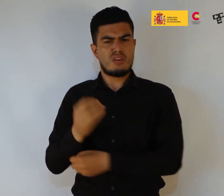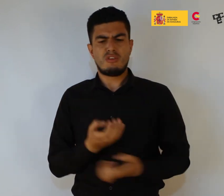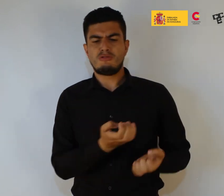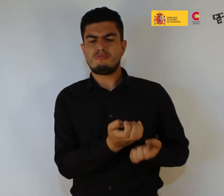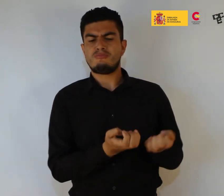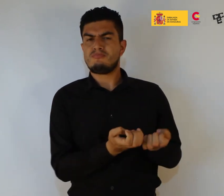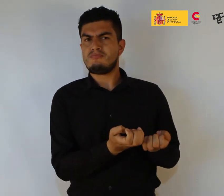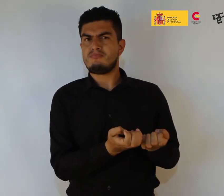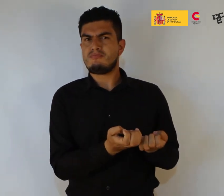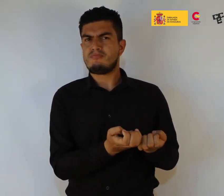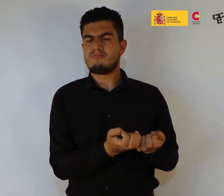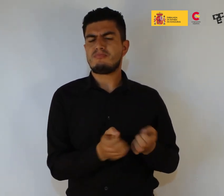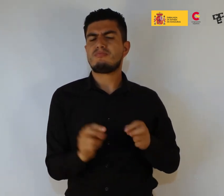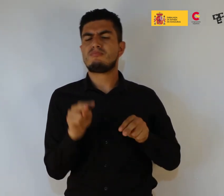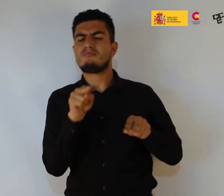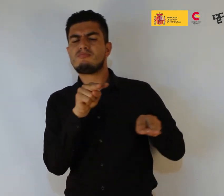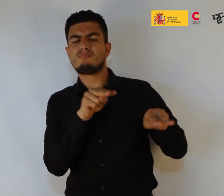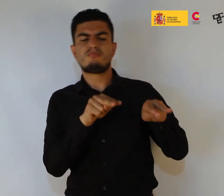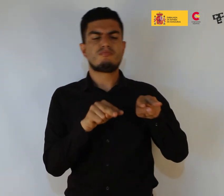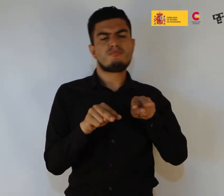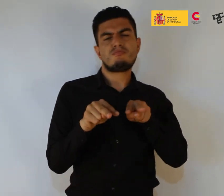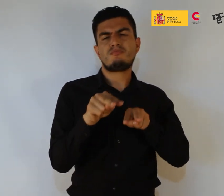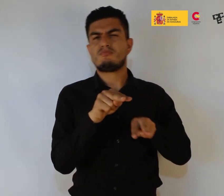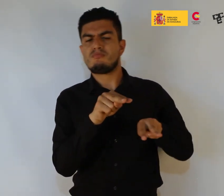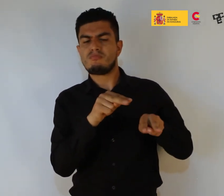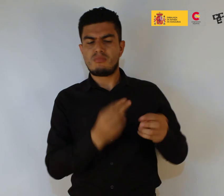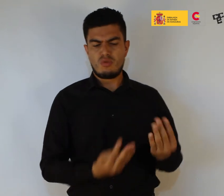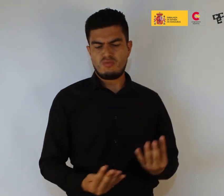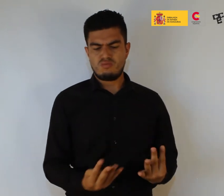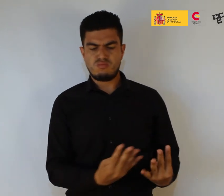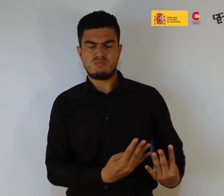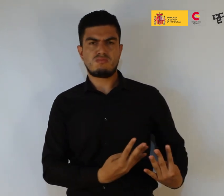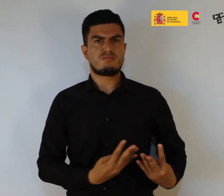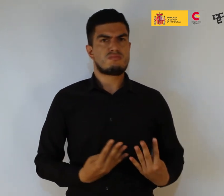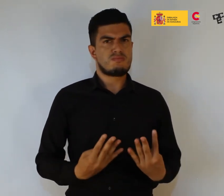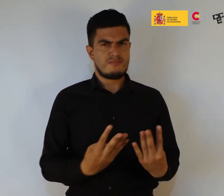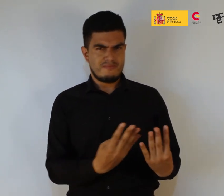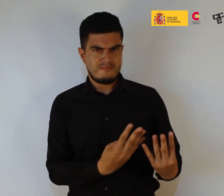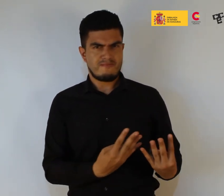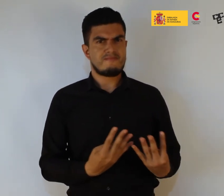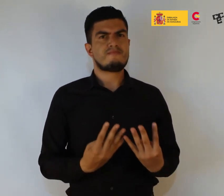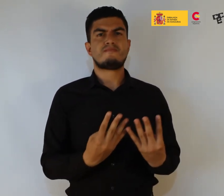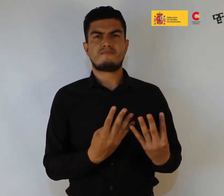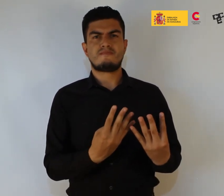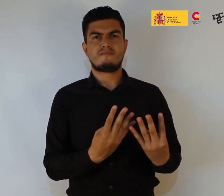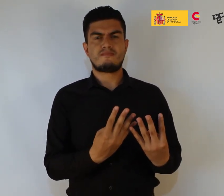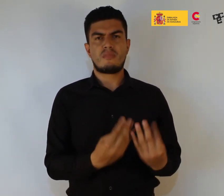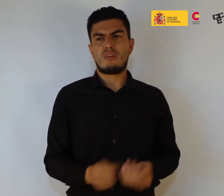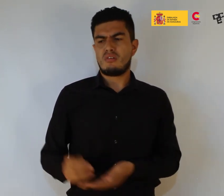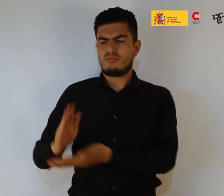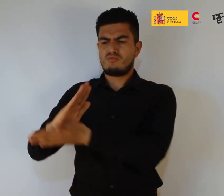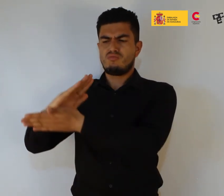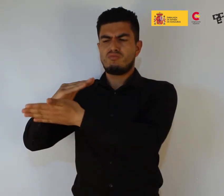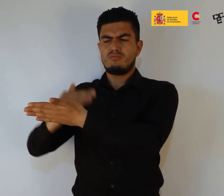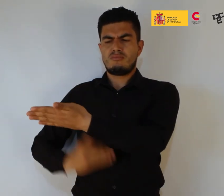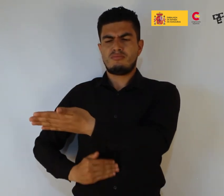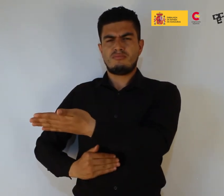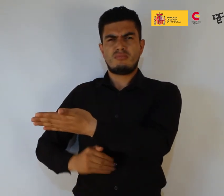para evaluar los efectos de sus emisiones de gases de efecto invernadero. Estos estudios concluyeron sin ningún